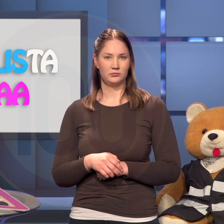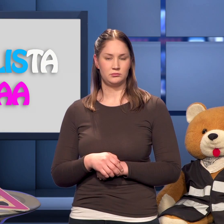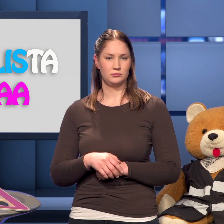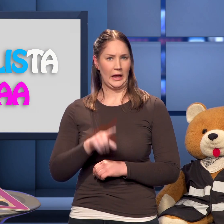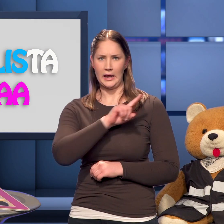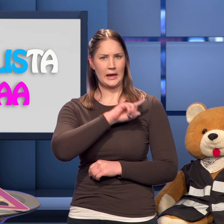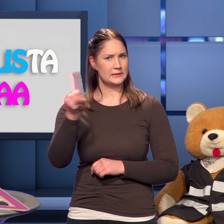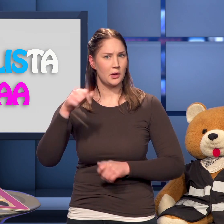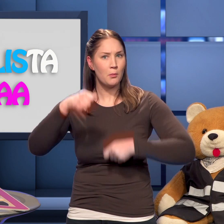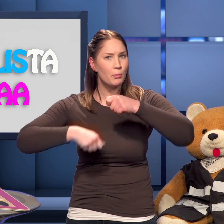Pyöräilykielletty.